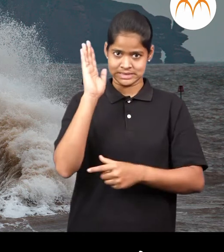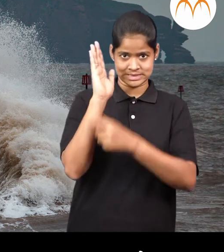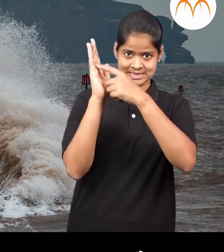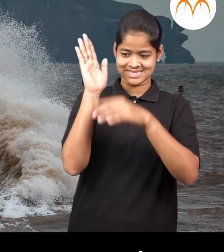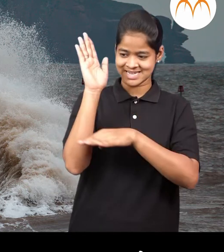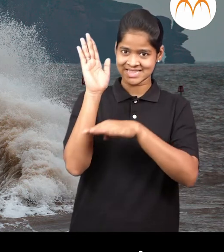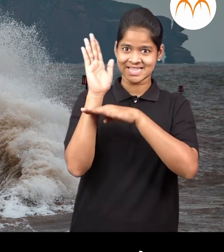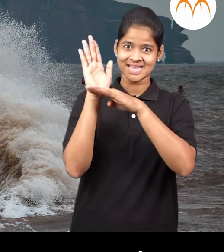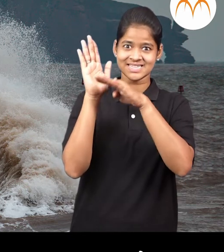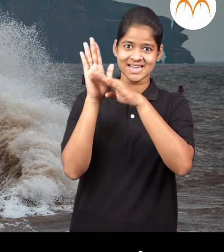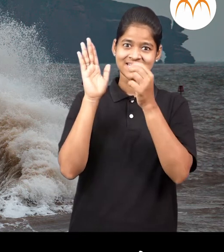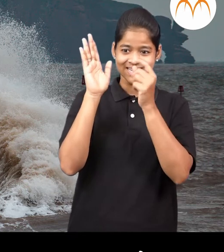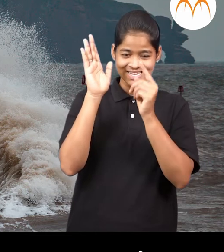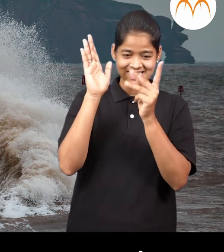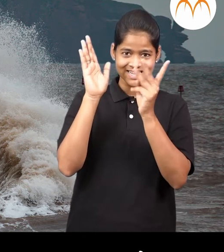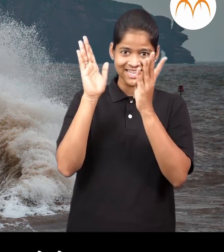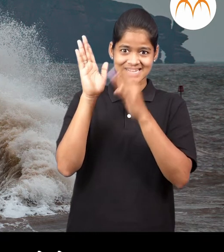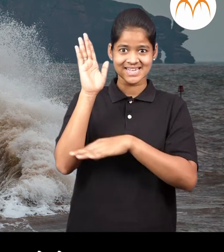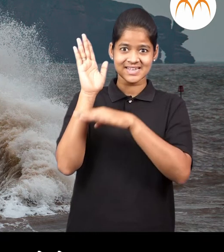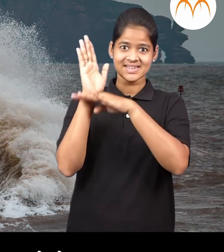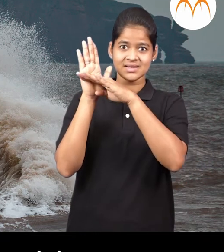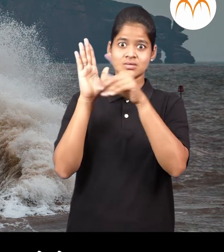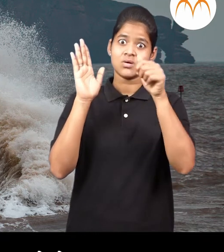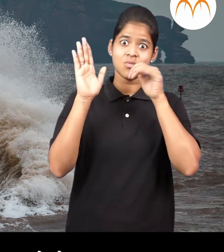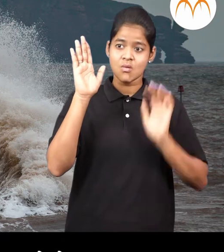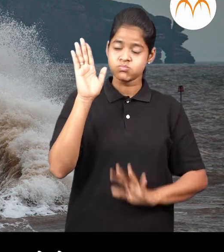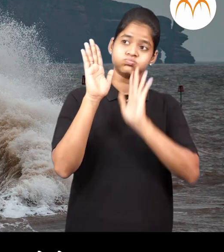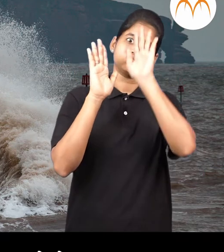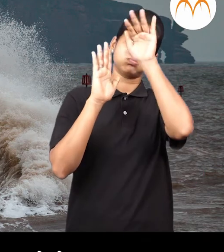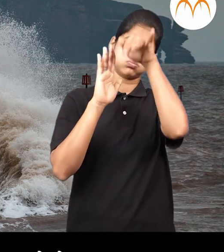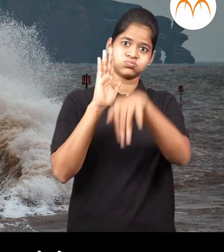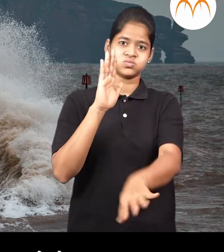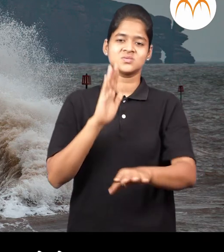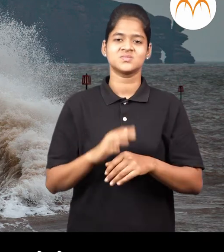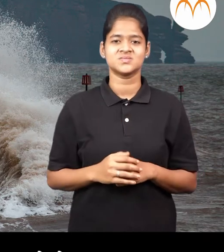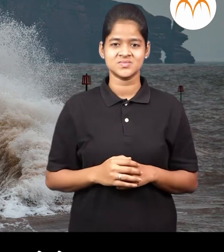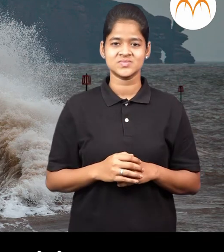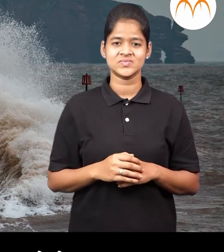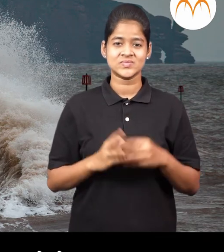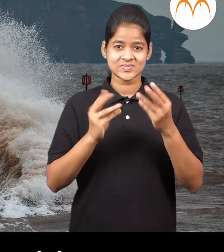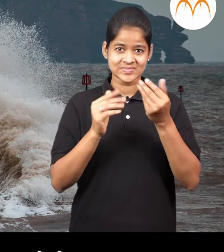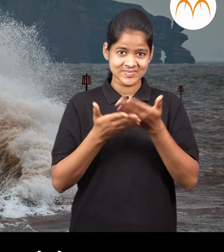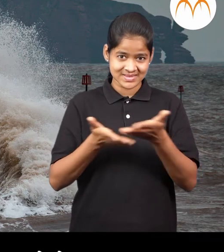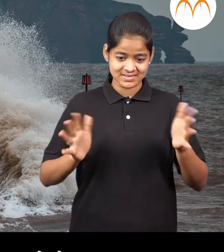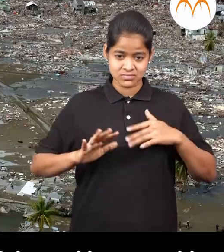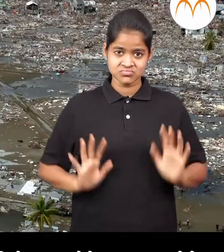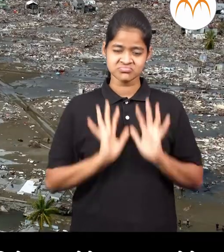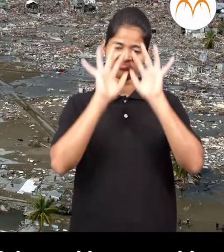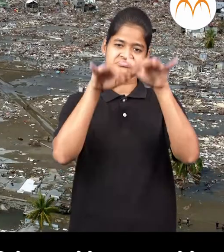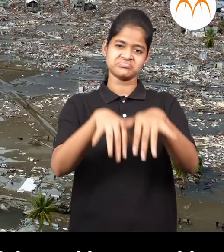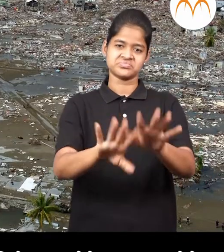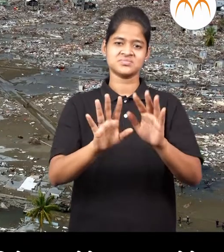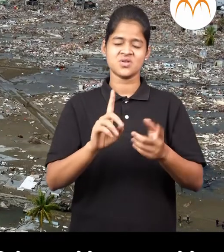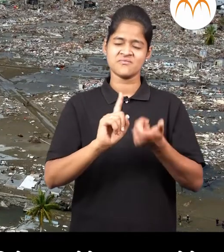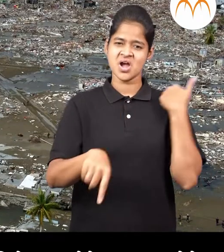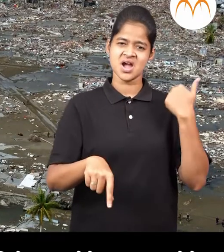मजली इमारिती इतकियासते या लाटा प्रचंड वेगाने किनारा कड़े एतात किनारा